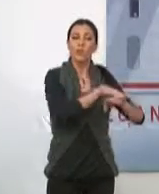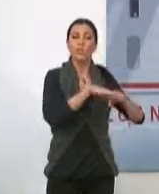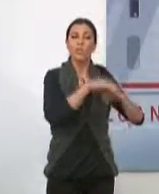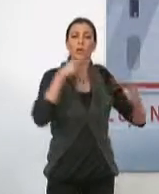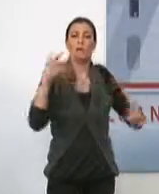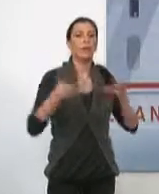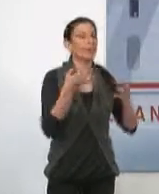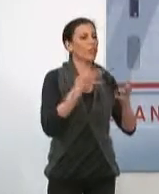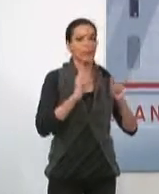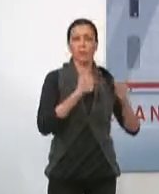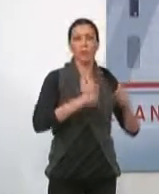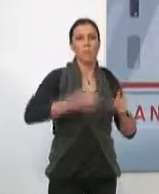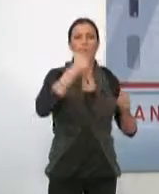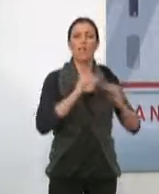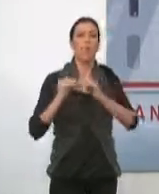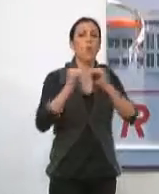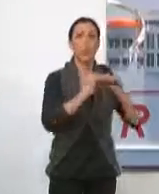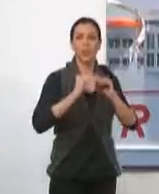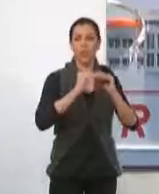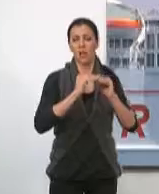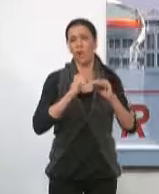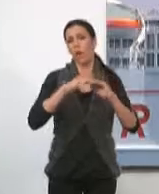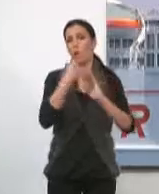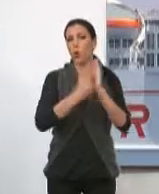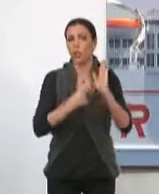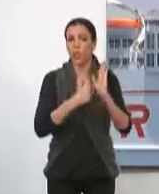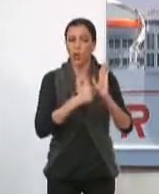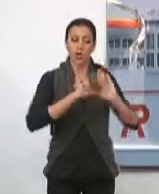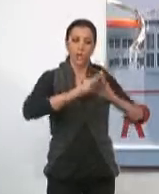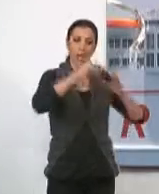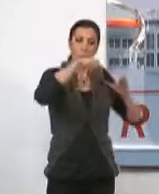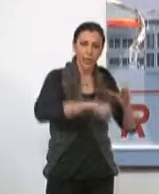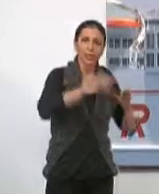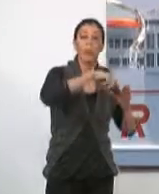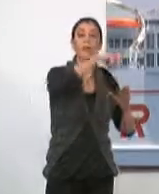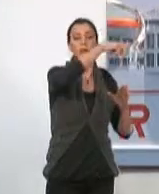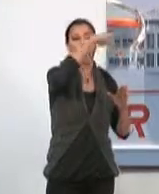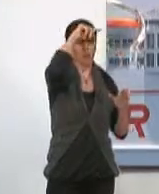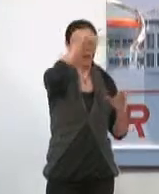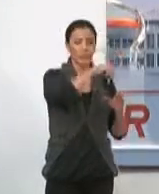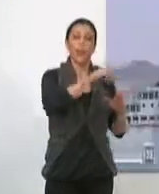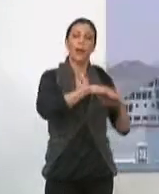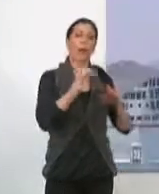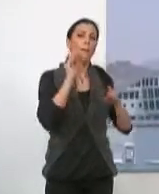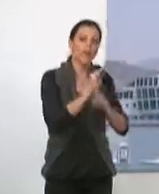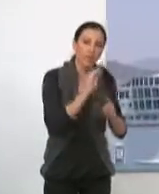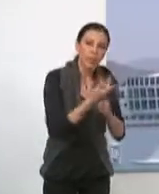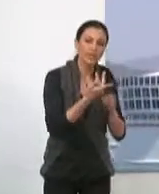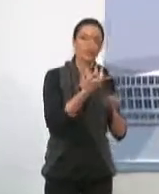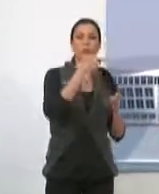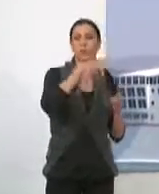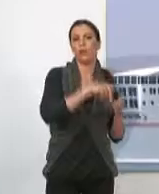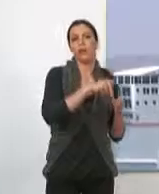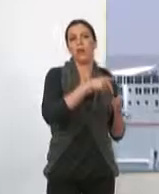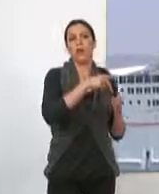que el Ministerio de Fomento garantice igualdad de condiciones para la línea marítima Motril-Melilla y su mantenimiento junto a